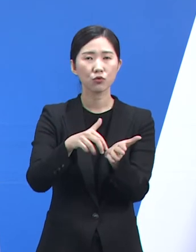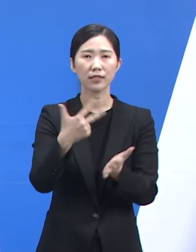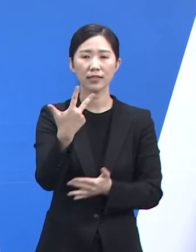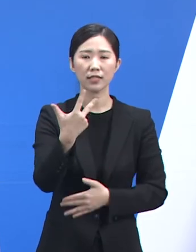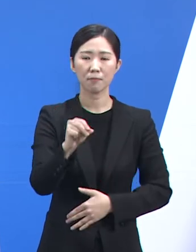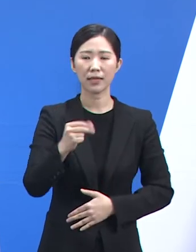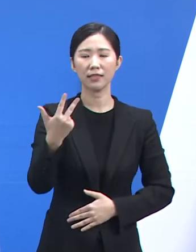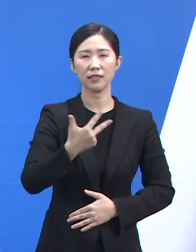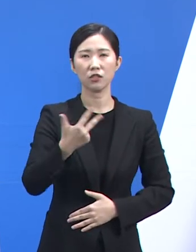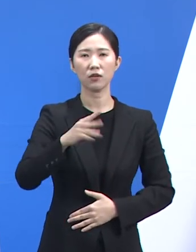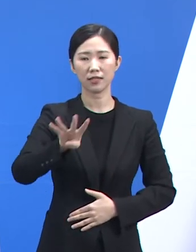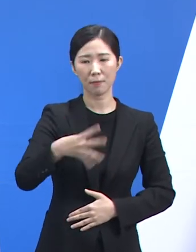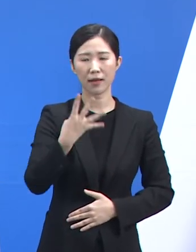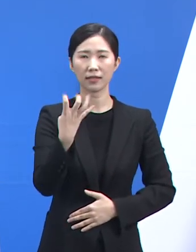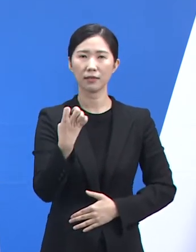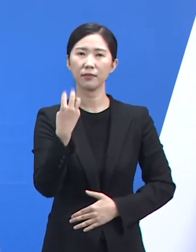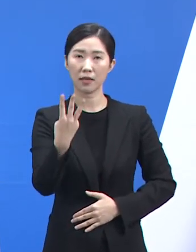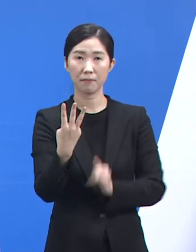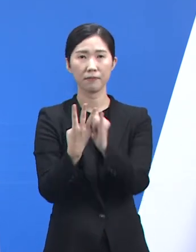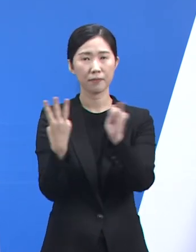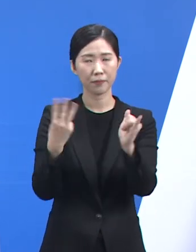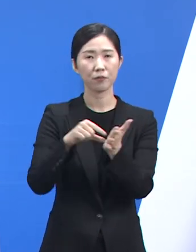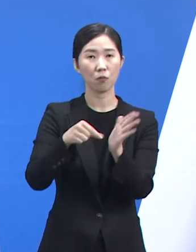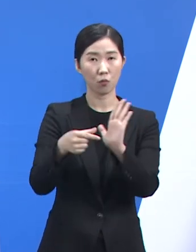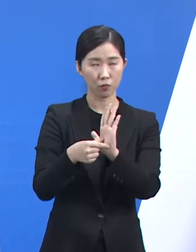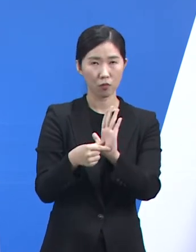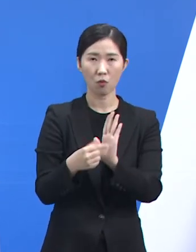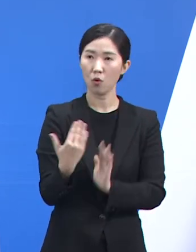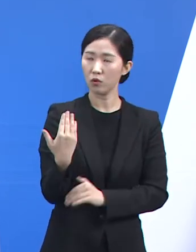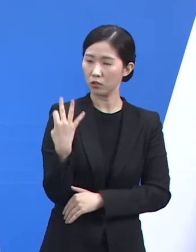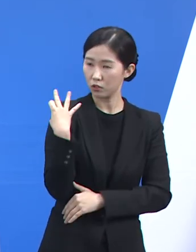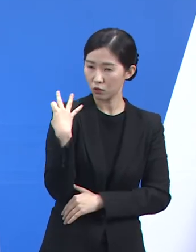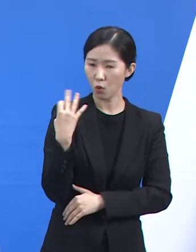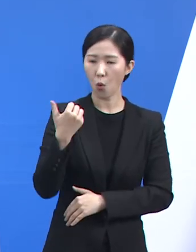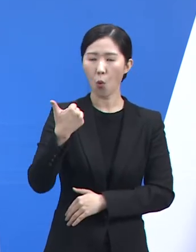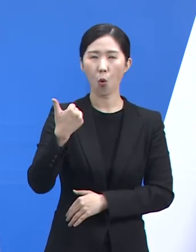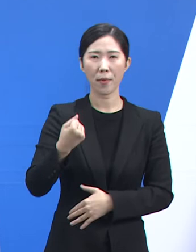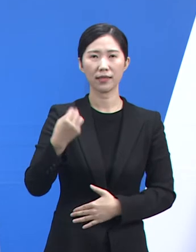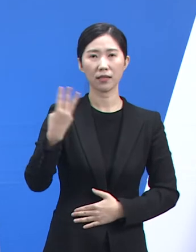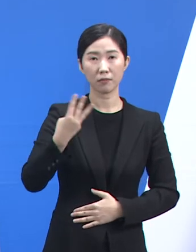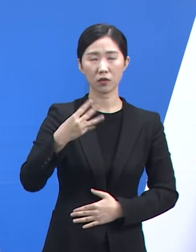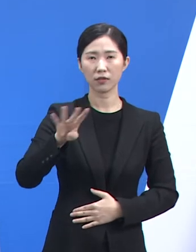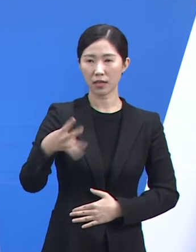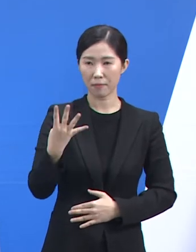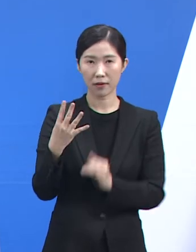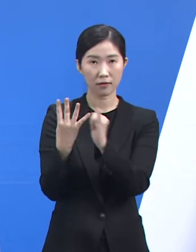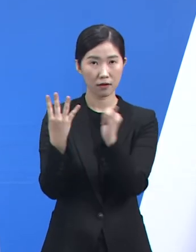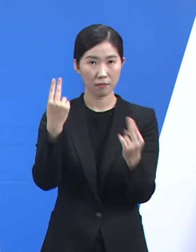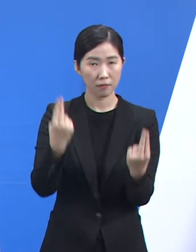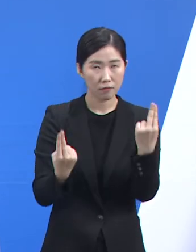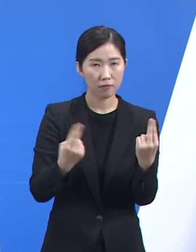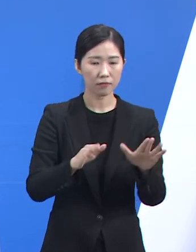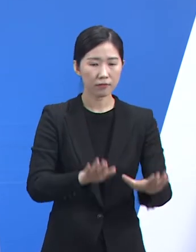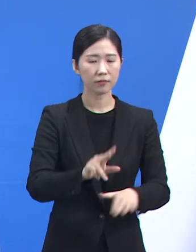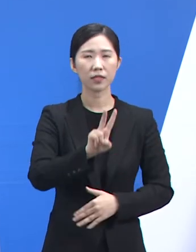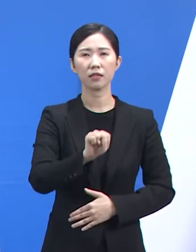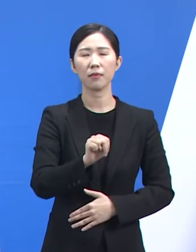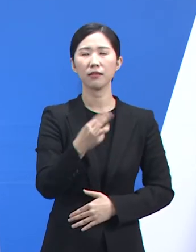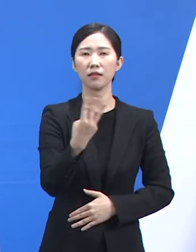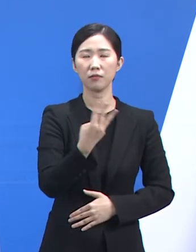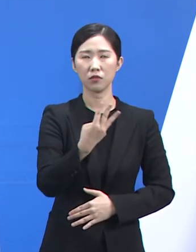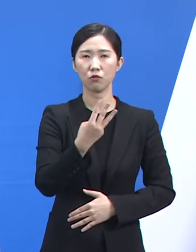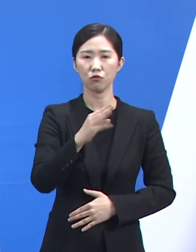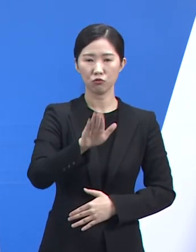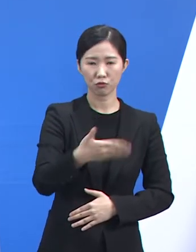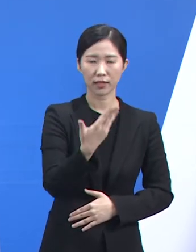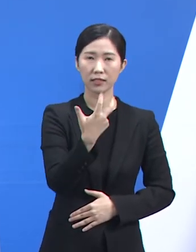,443명을 기록하여 전주에 5만 3,466명 대비 2만 3,977명